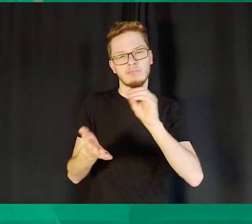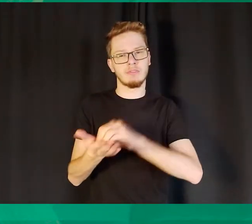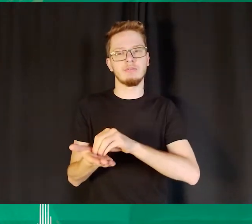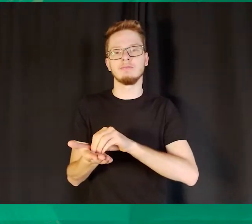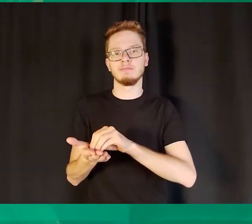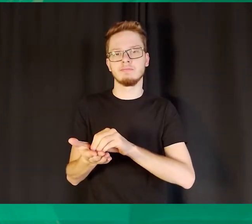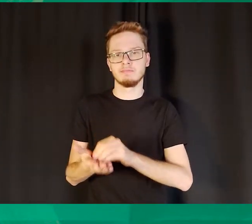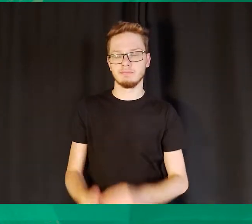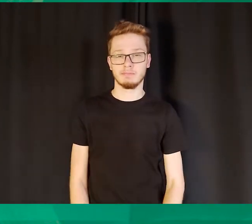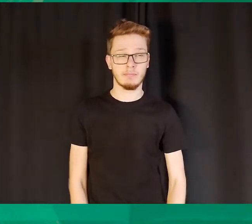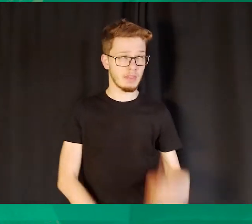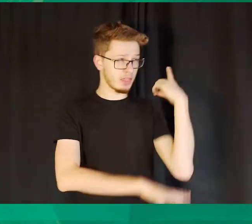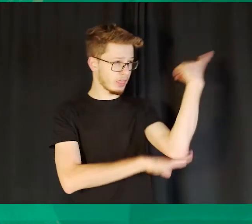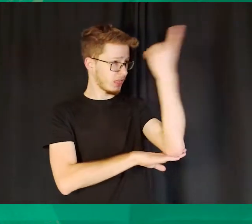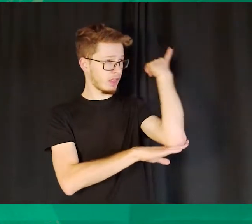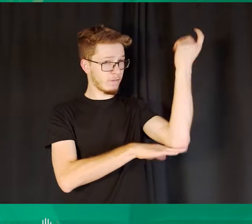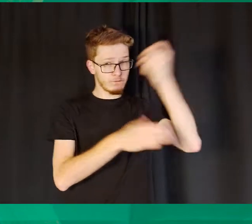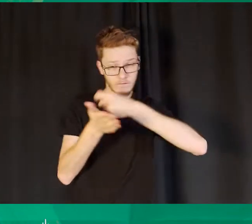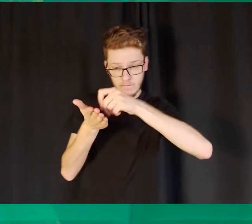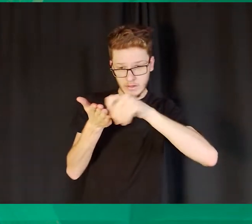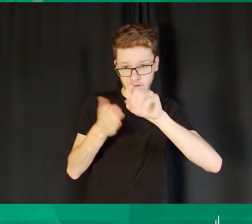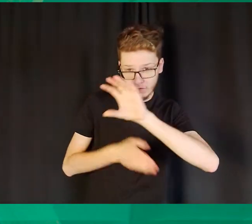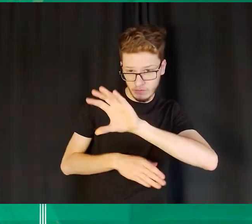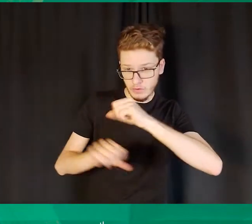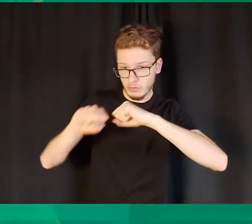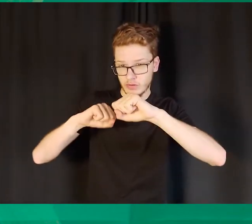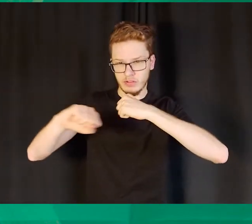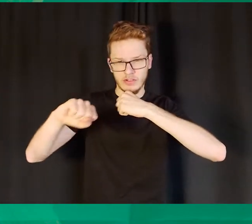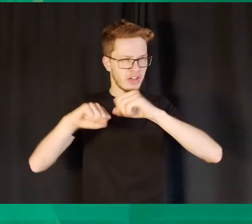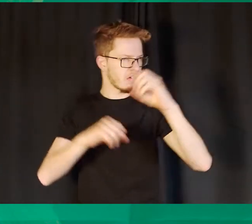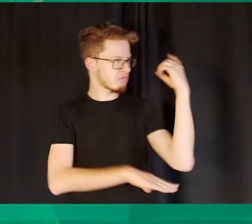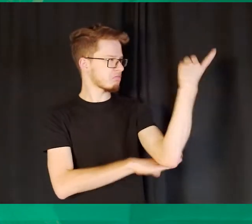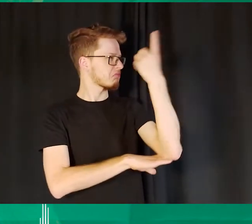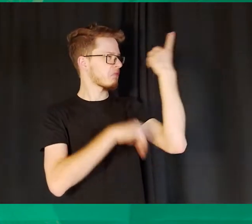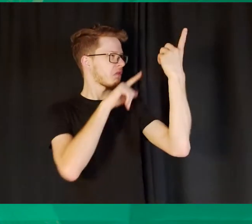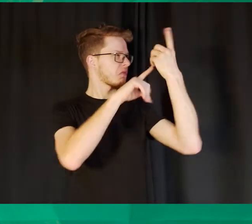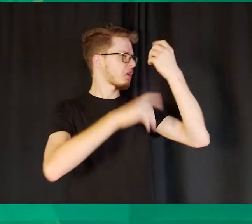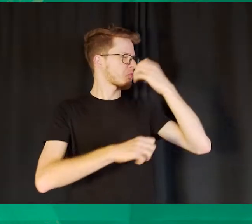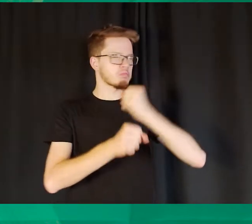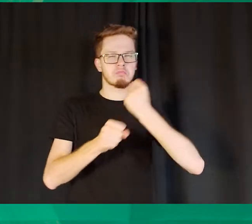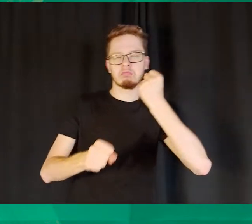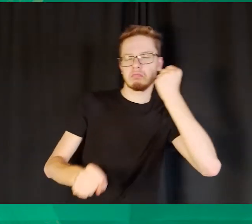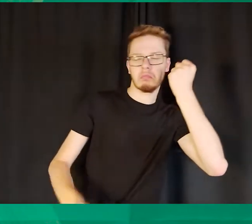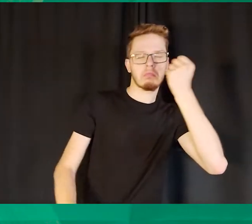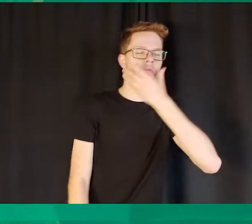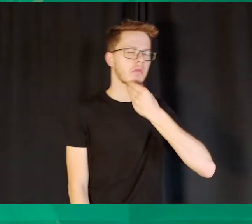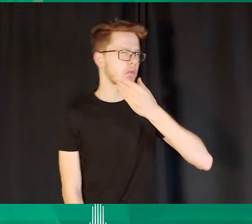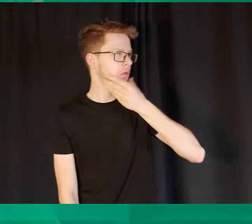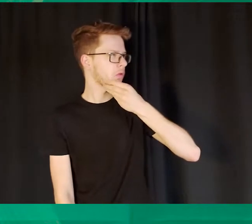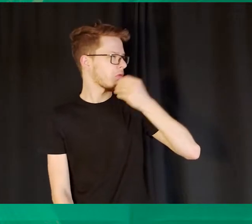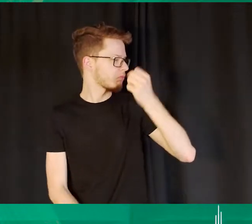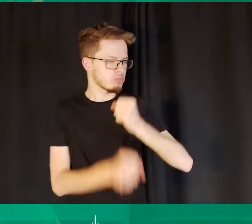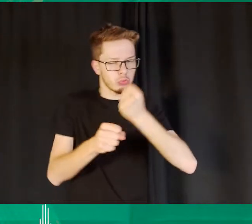É interessante quando lemos no Evangelho de João que os discípulos foram entender melhor quem Jesus era depois que ele fora